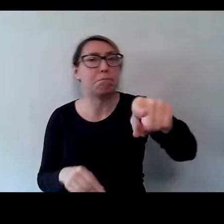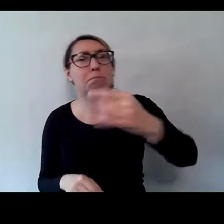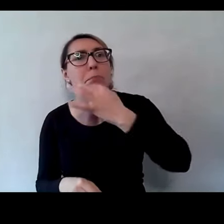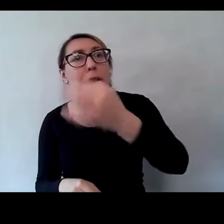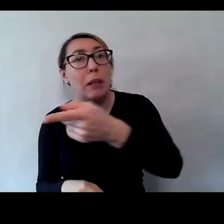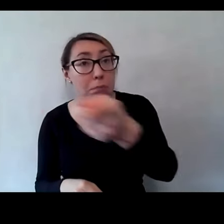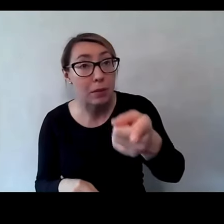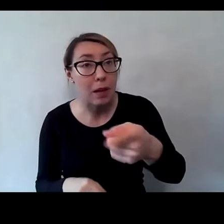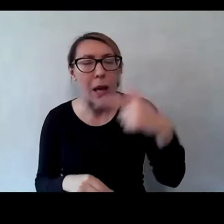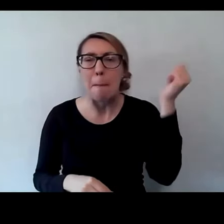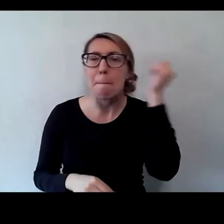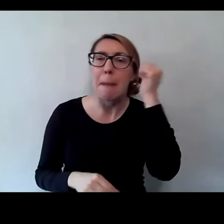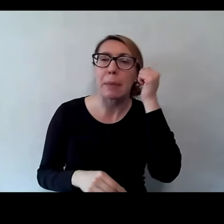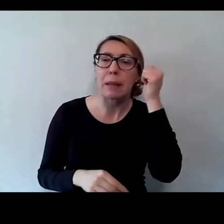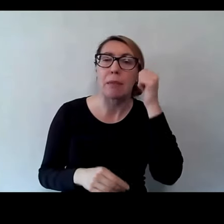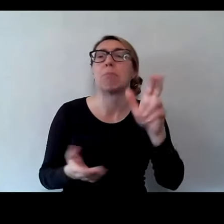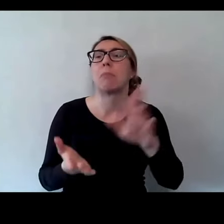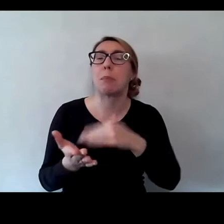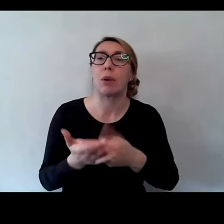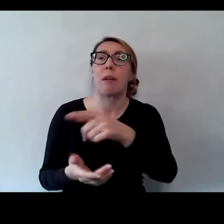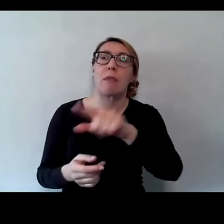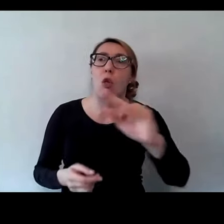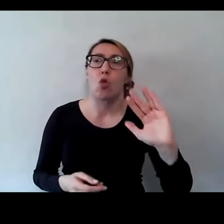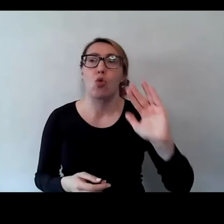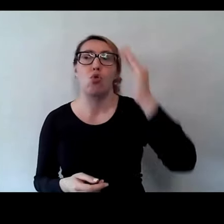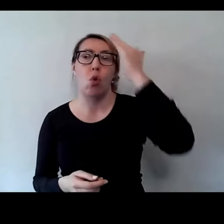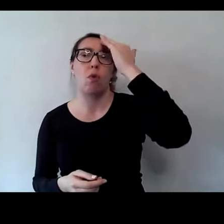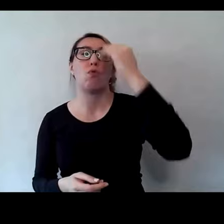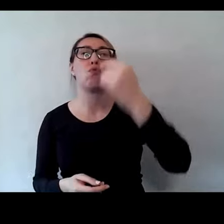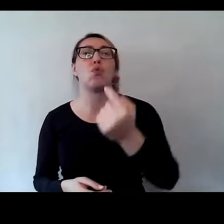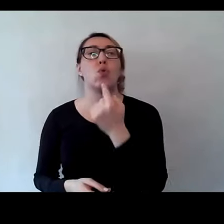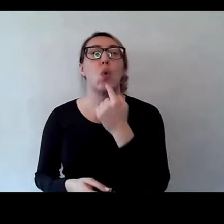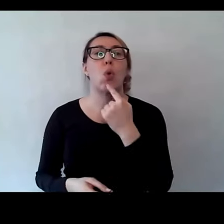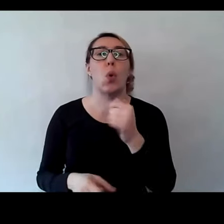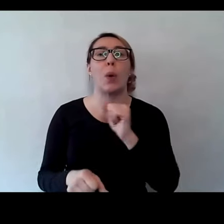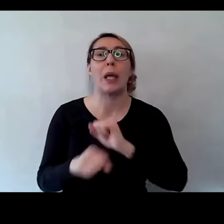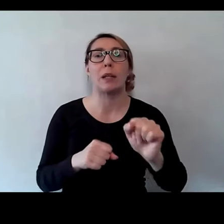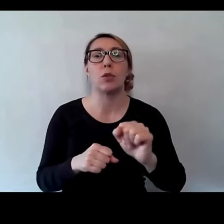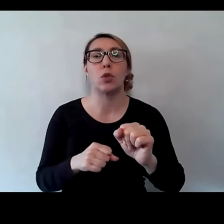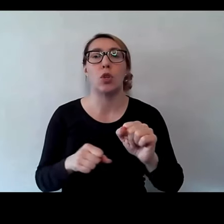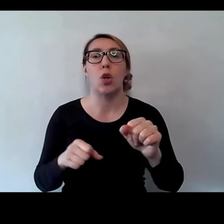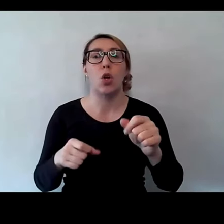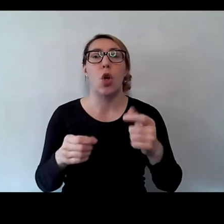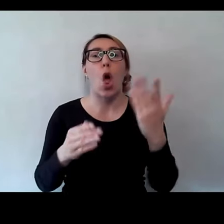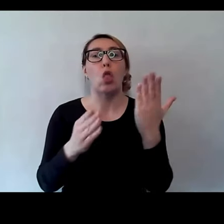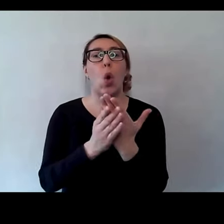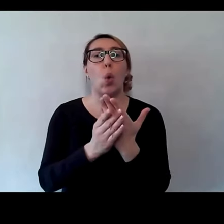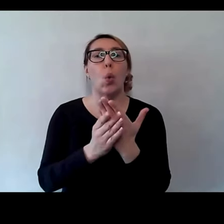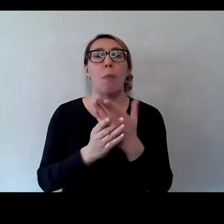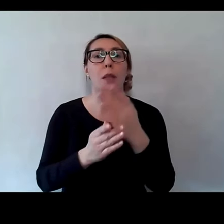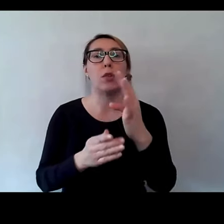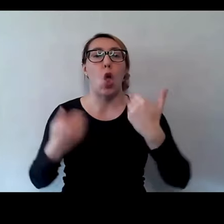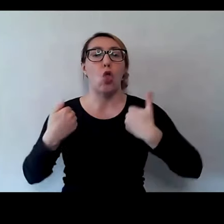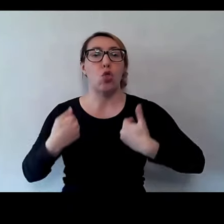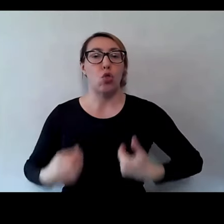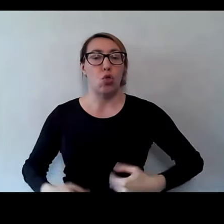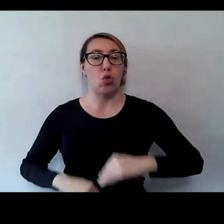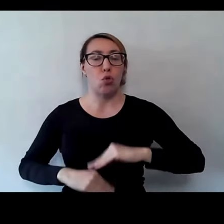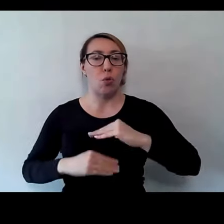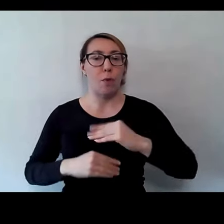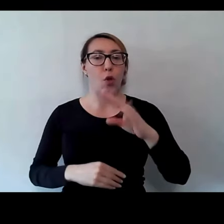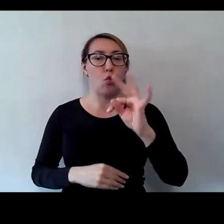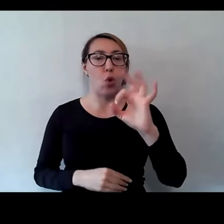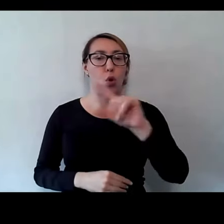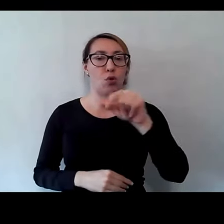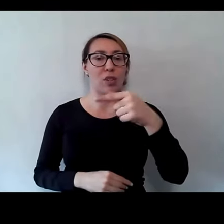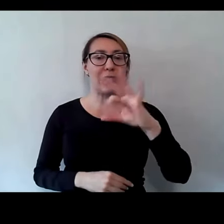szanowni państwo, kiedy dowiedzieliście się, czym jest dokument tożsamości. Nikt tego nie wie. Nikt. Ja sam